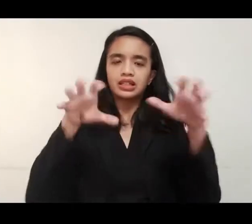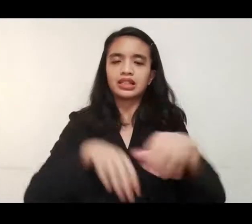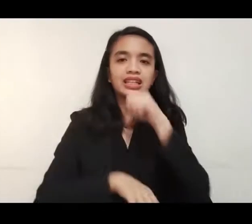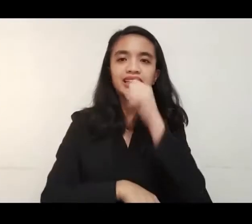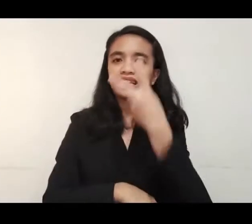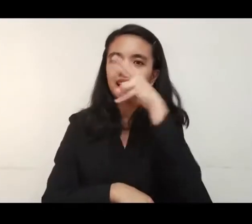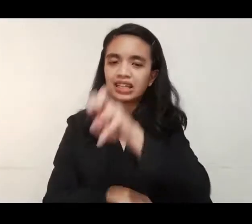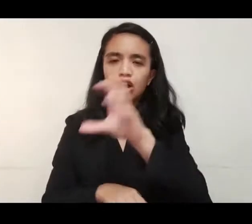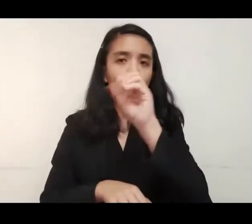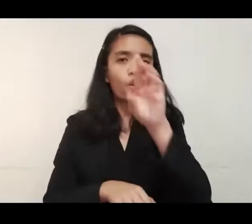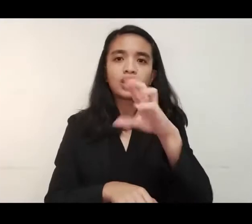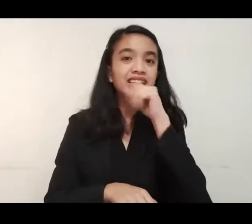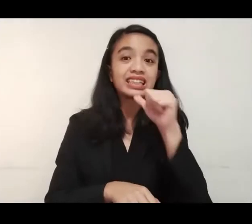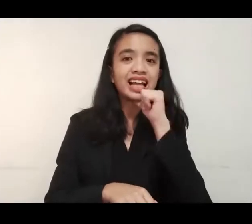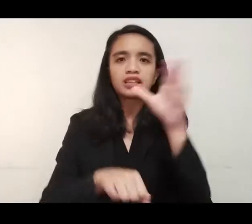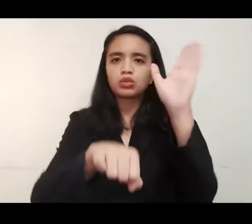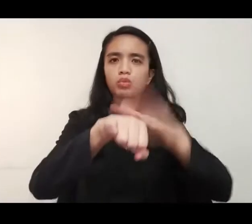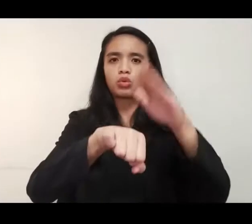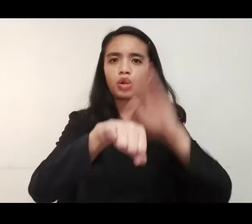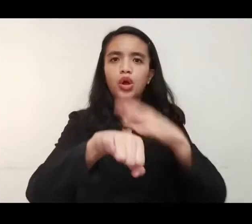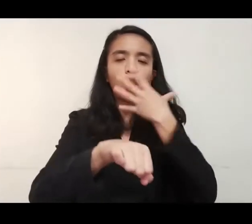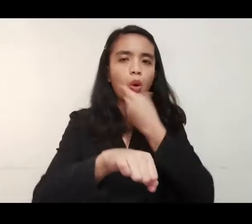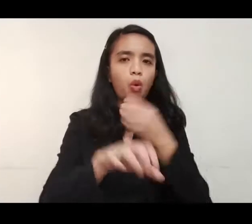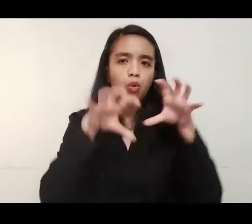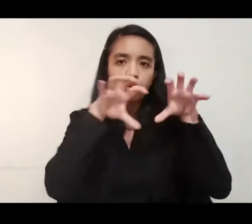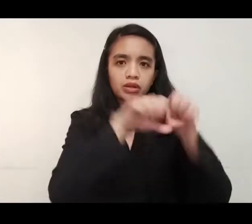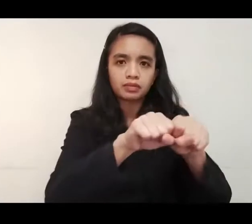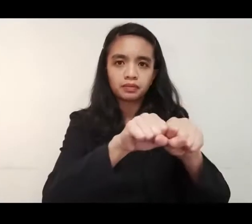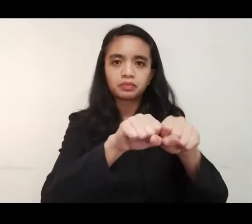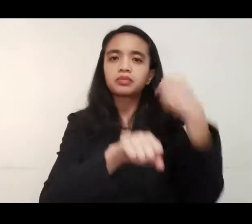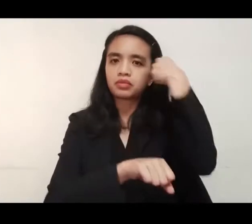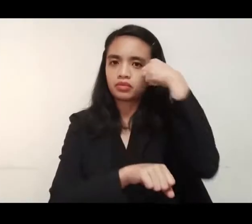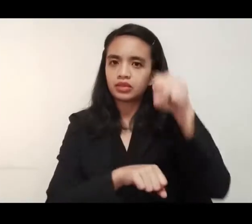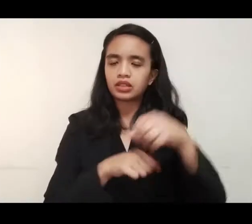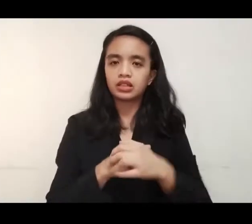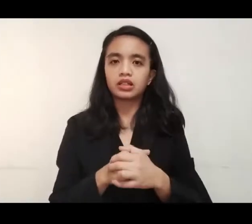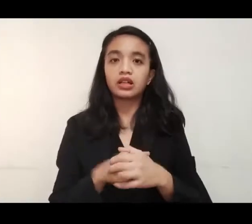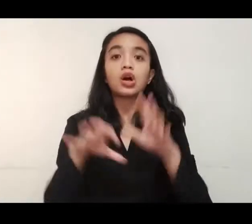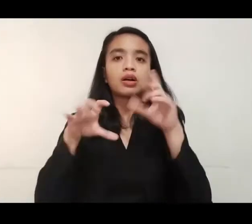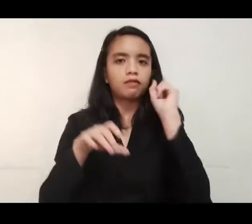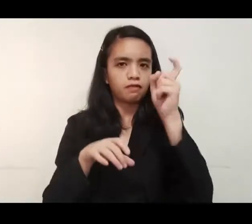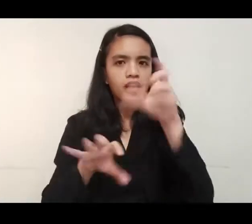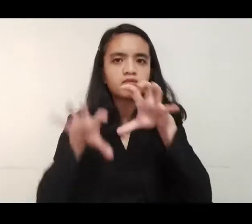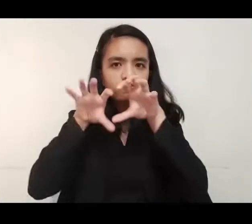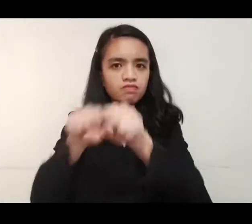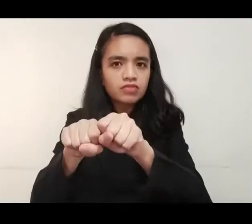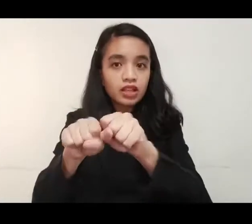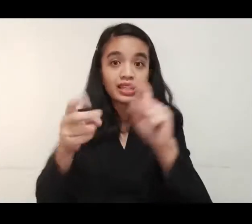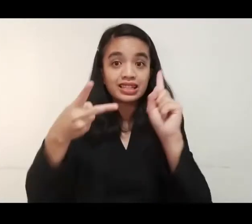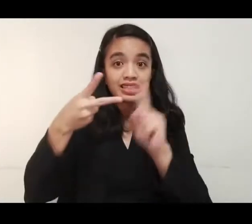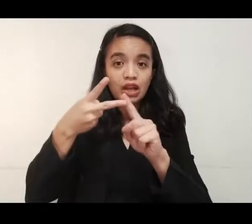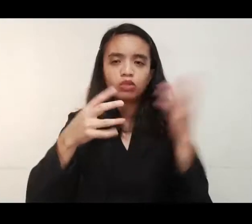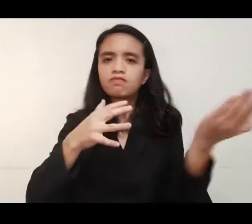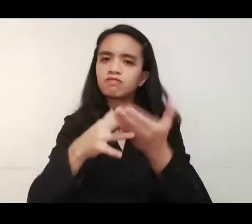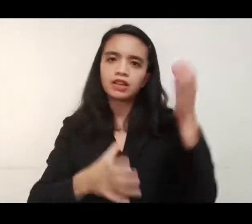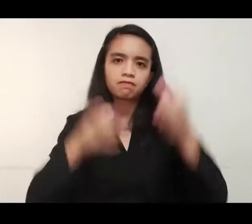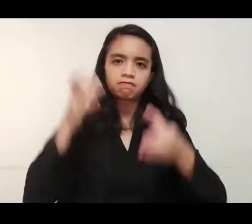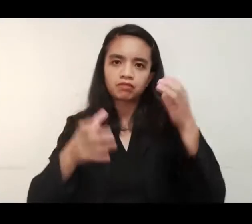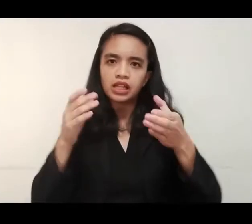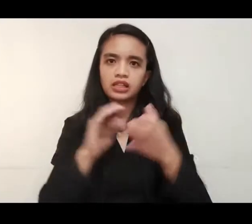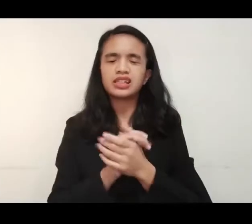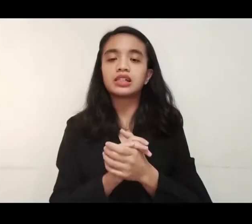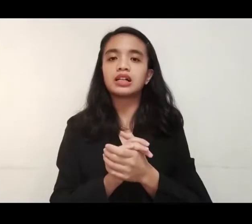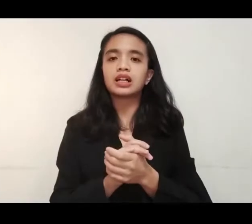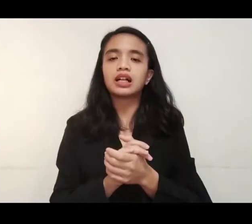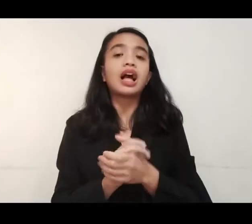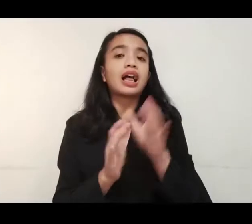na sisitahin o wawarningan ang mga mahuhuling EZQ violator. Huhulihin at sasampahan kaagad ng kaso.